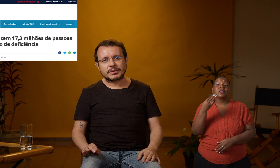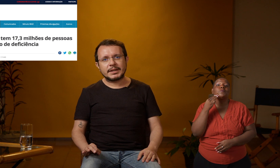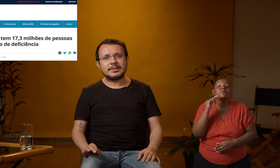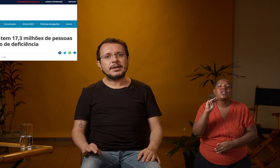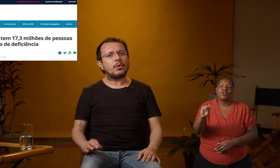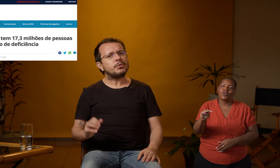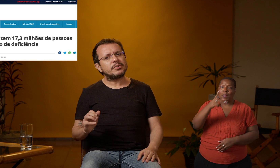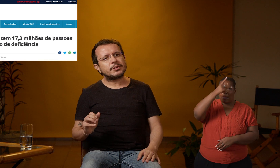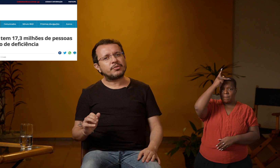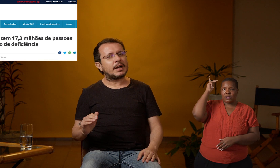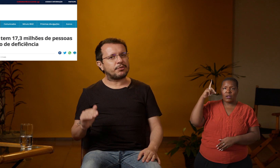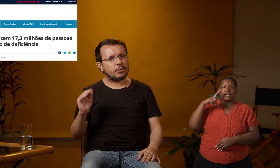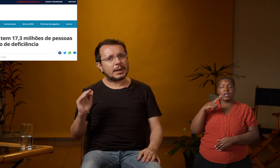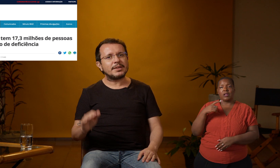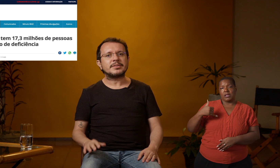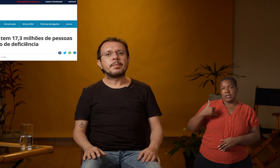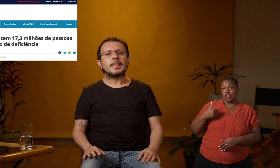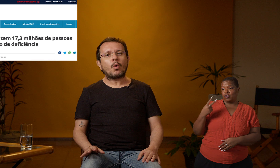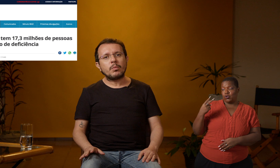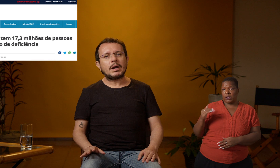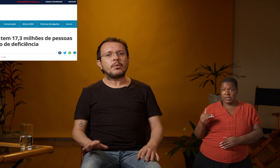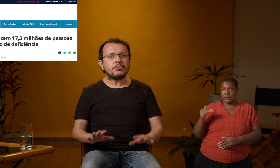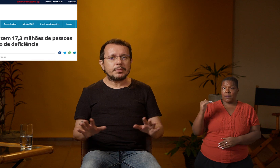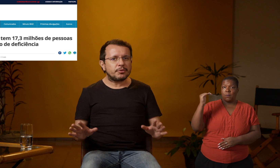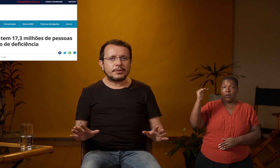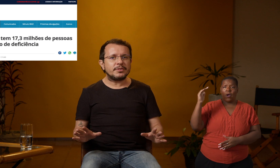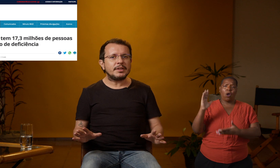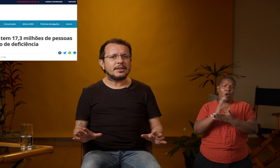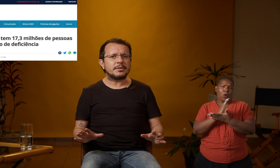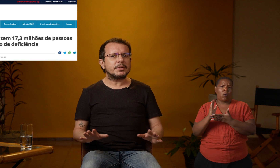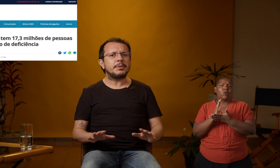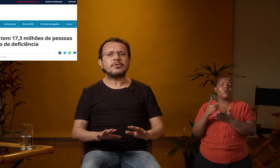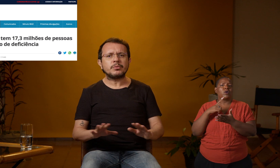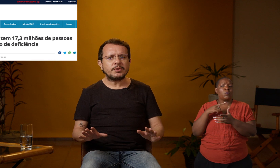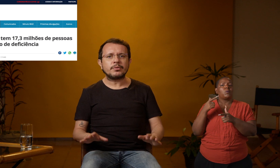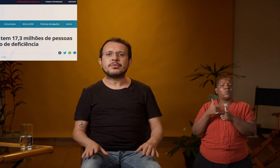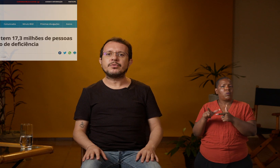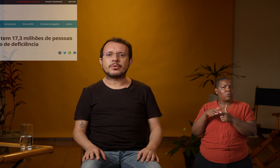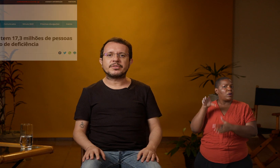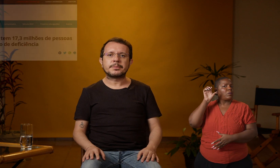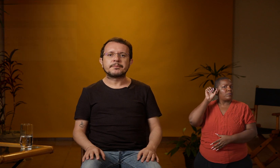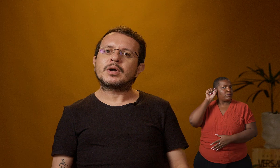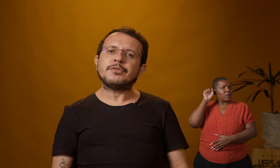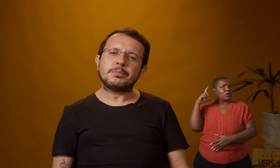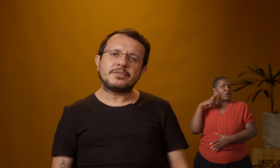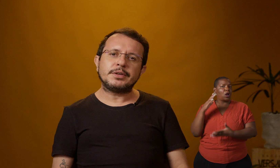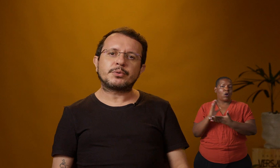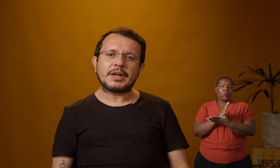que tenham ou dois anos de idade ou mais com algum tipo de deficiência, em pelo menos uma de suas funções. No caso específico